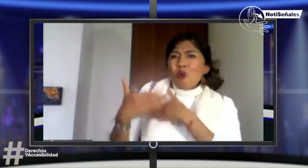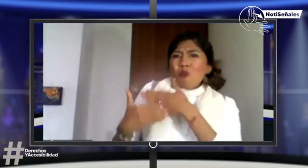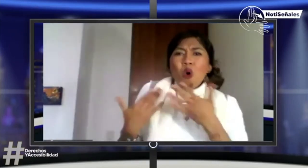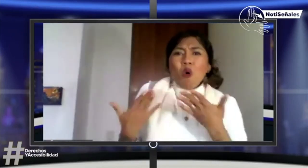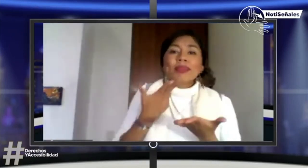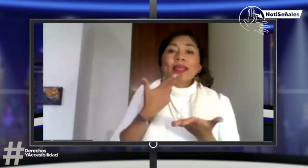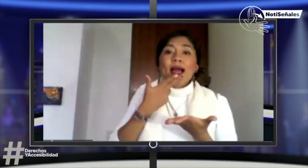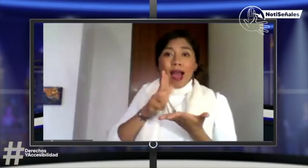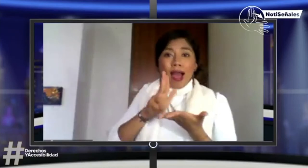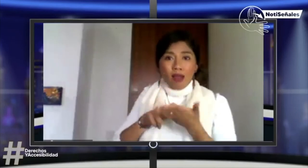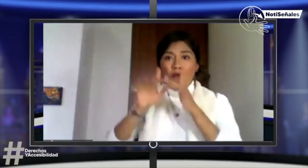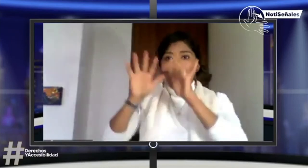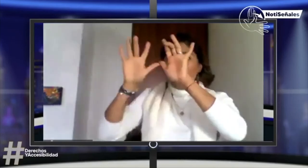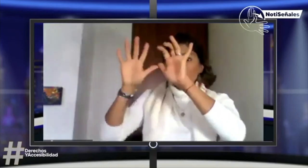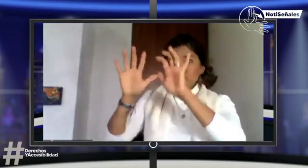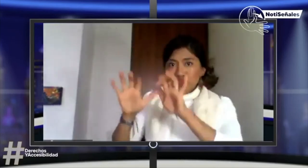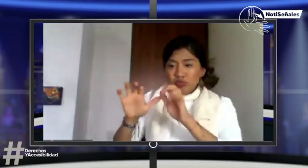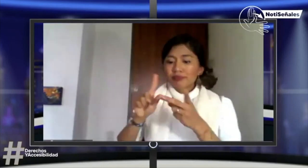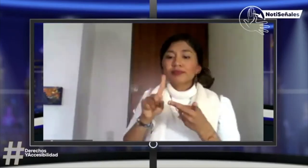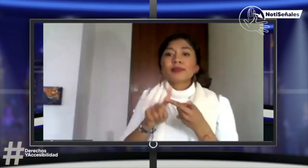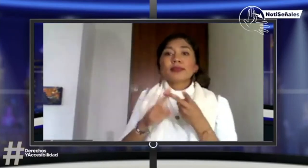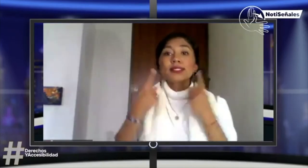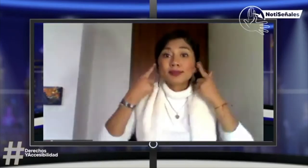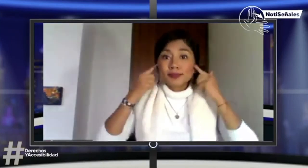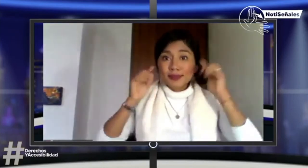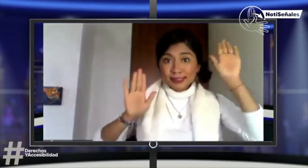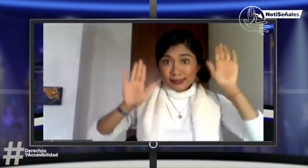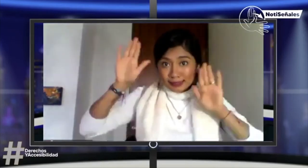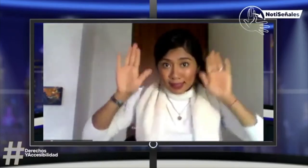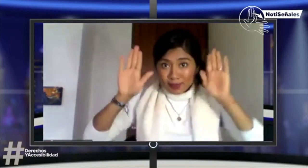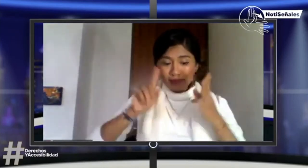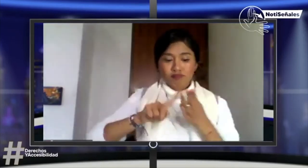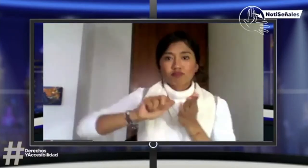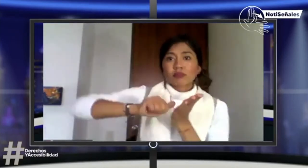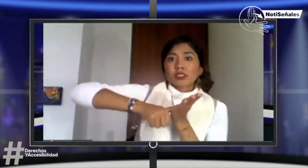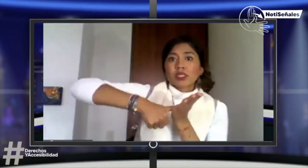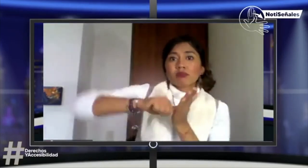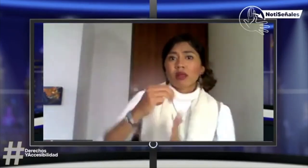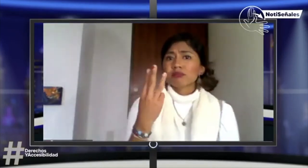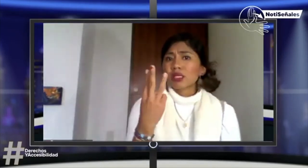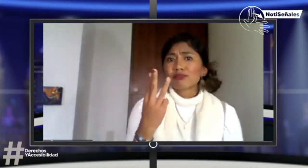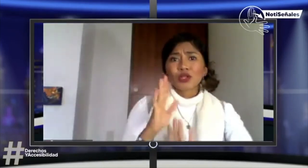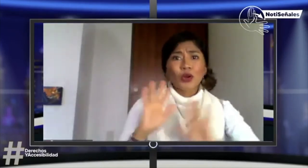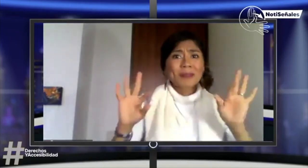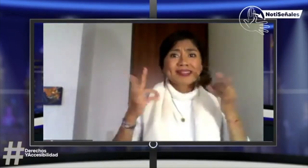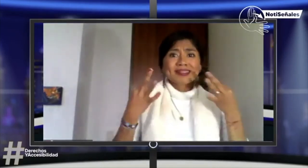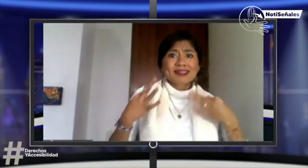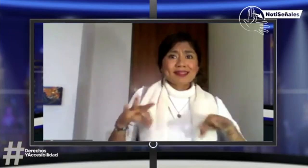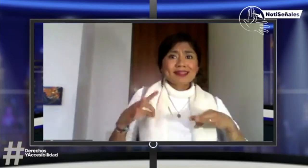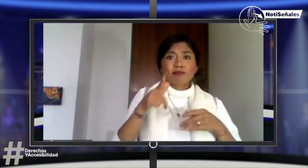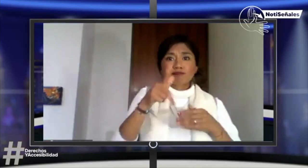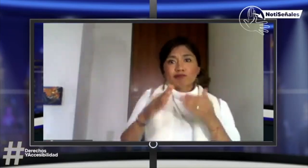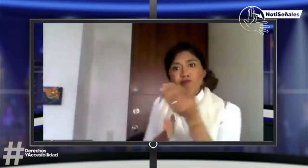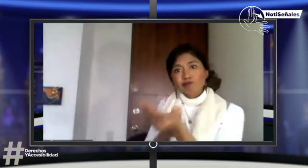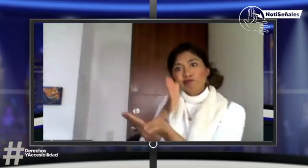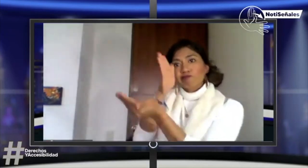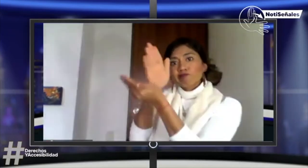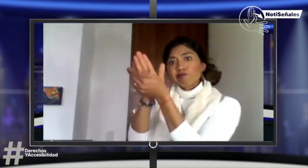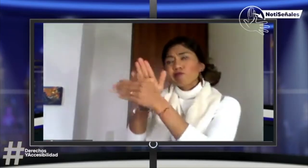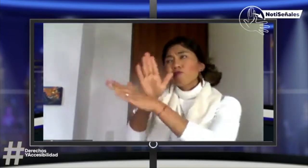queramos hacerlo, que debemos tener ese proceso, pero es importante hacer un documento con la audiometría, la fotocopia de la cédula,